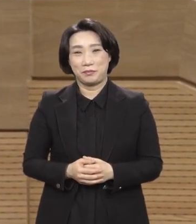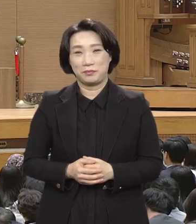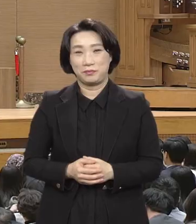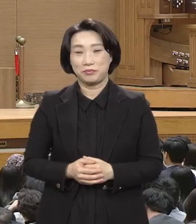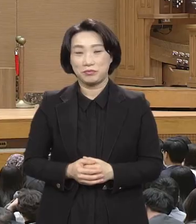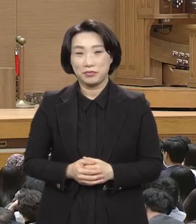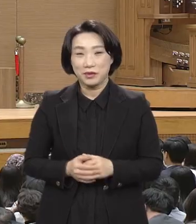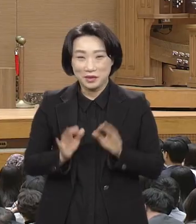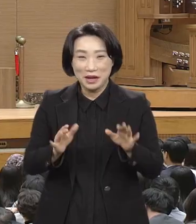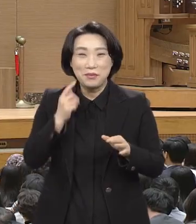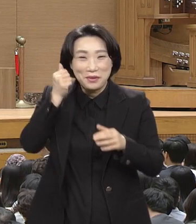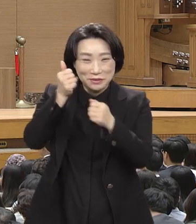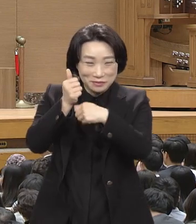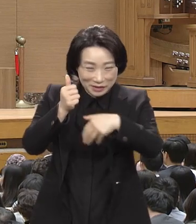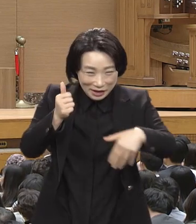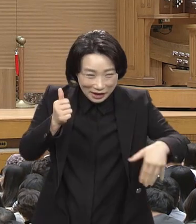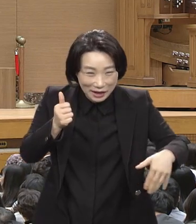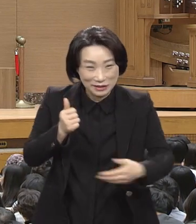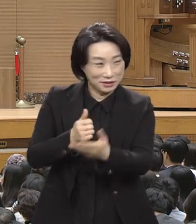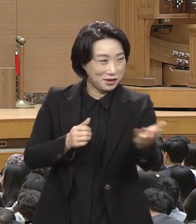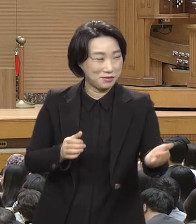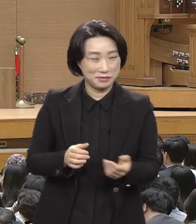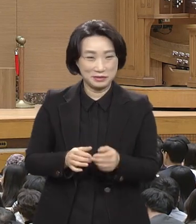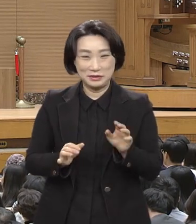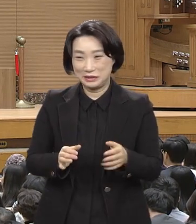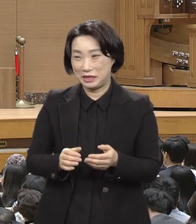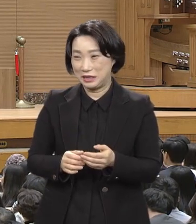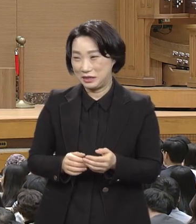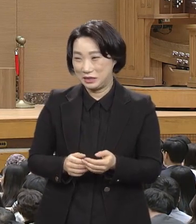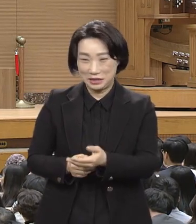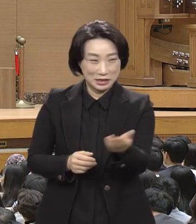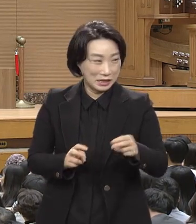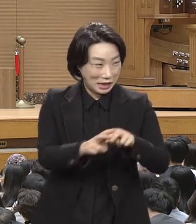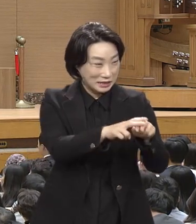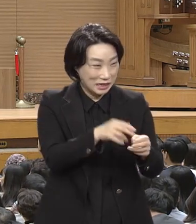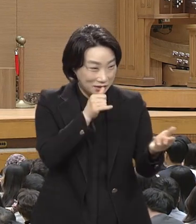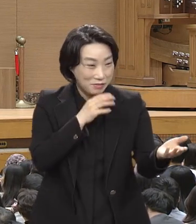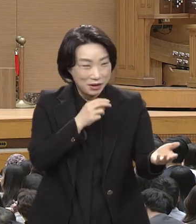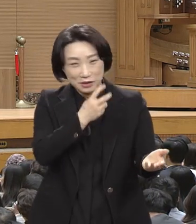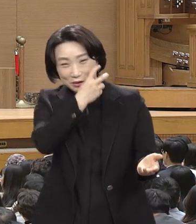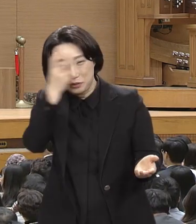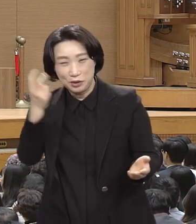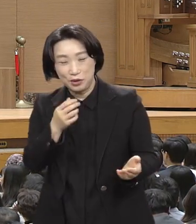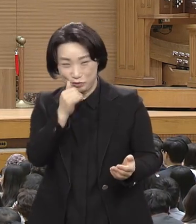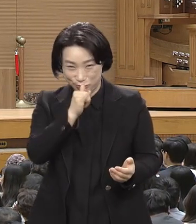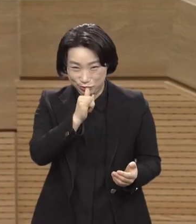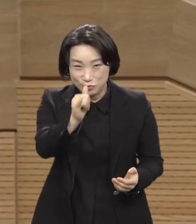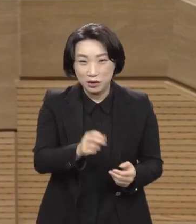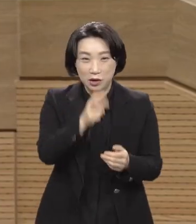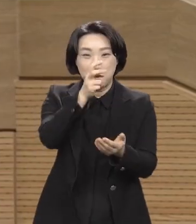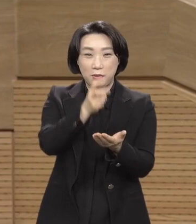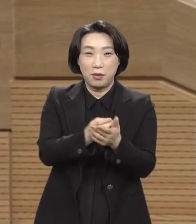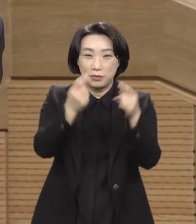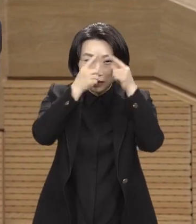우리 부사학자들이 다 저렇게 뚝뚝하고 후유하고 다 법대도 나오고 좋은 대학들 나왔지만